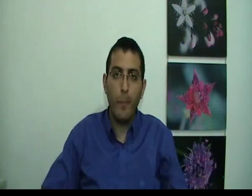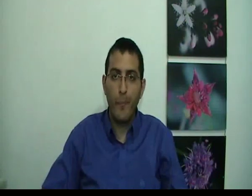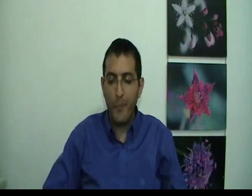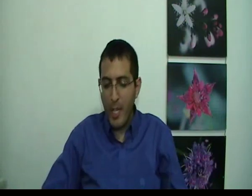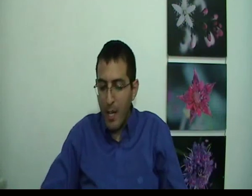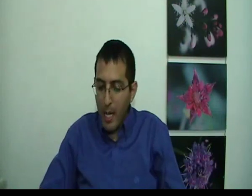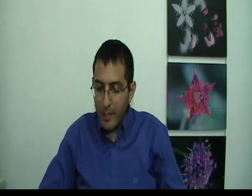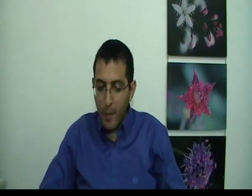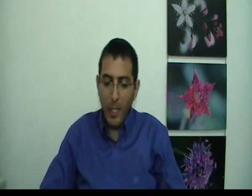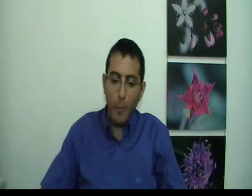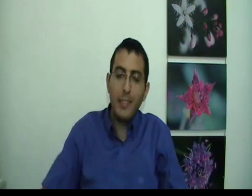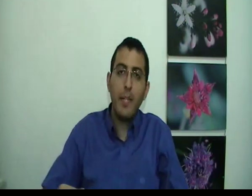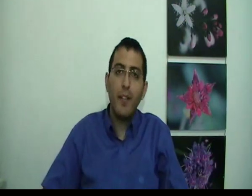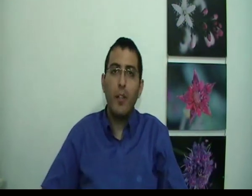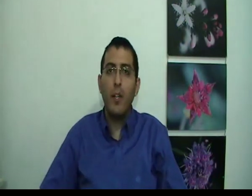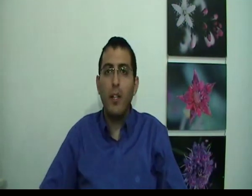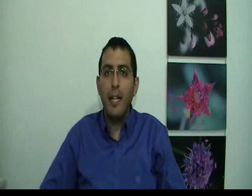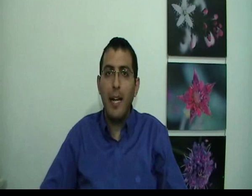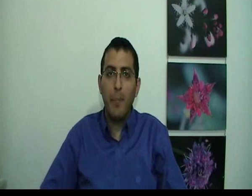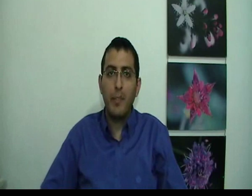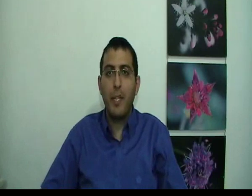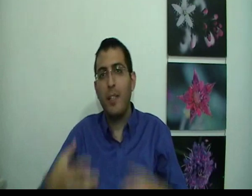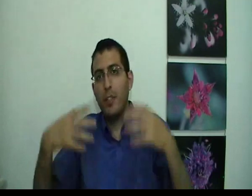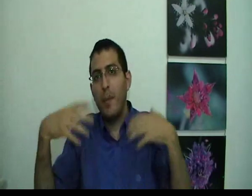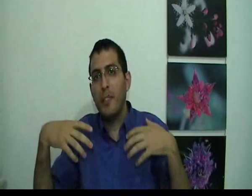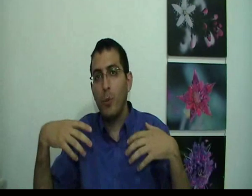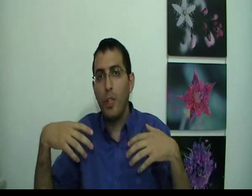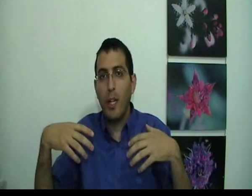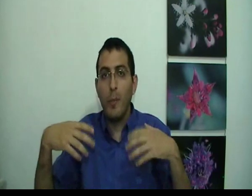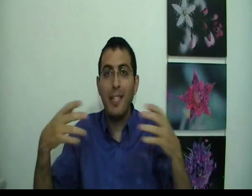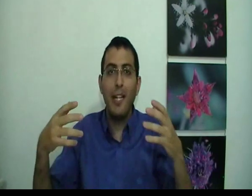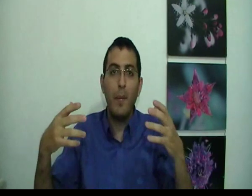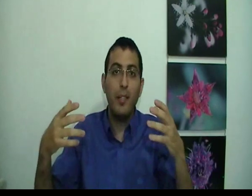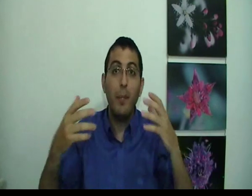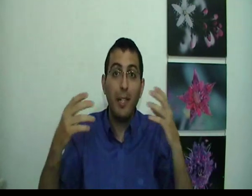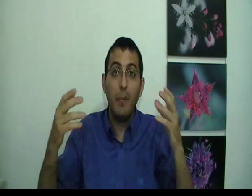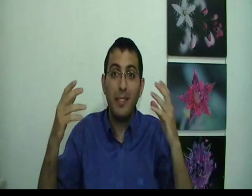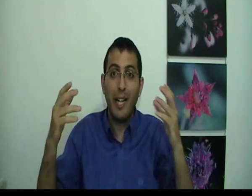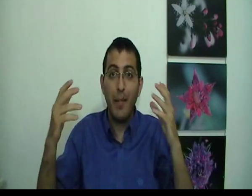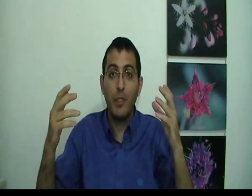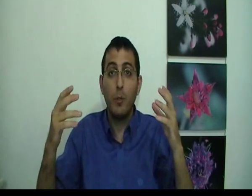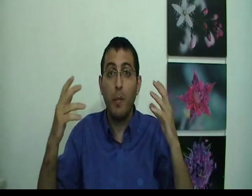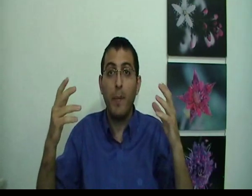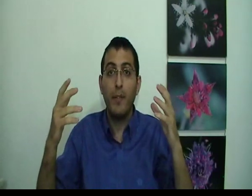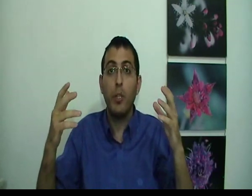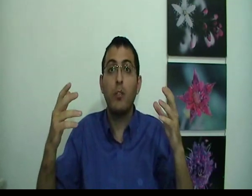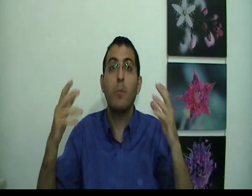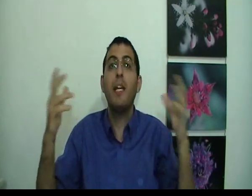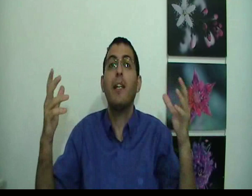עכשיו אם אנחנו בעצם נעבור לפרספקטיבה של המציאות שלנו מצד האמת, אם בן ענם מסתכל על המציאות באמת ושאלת עצמו מי אני